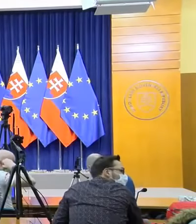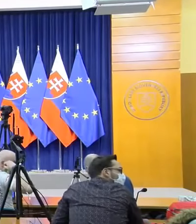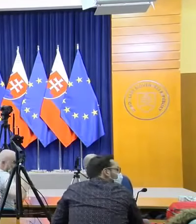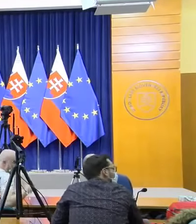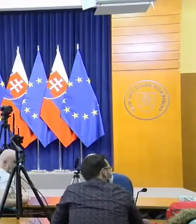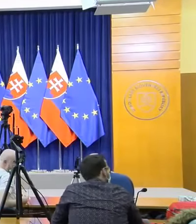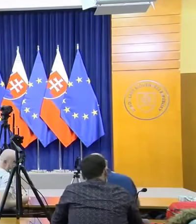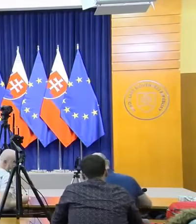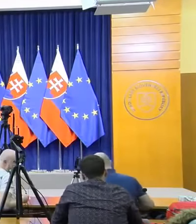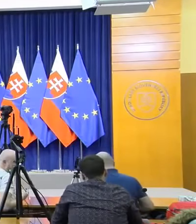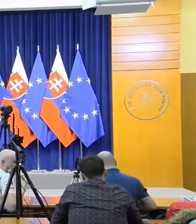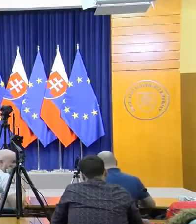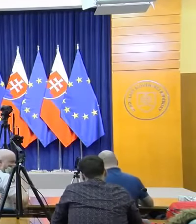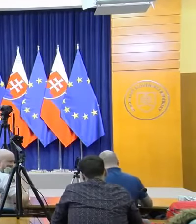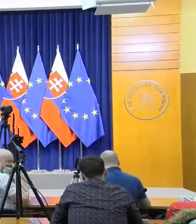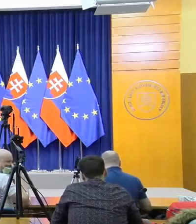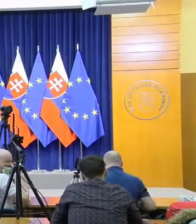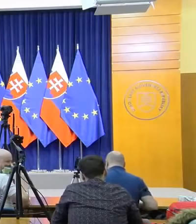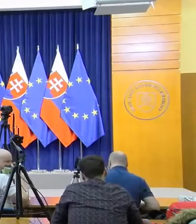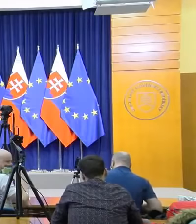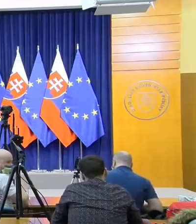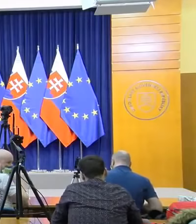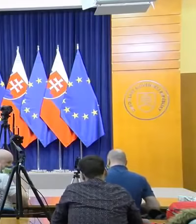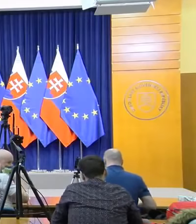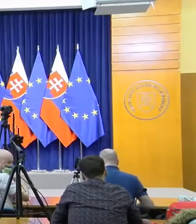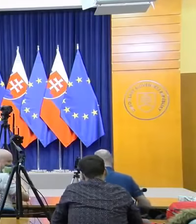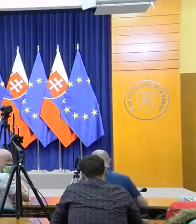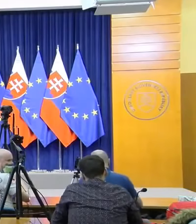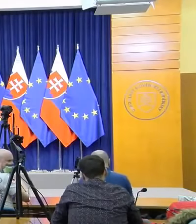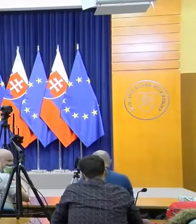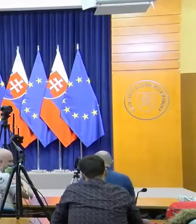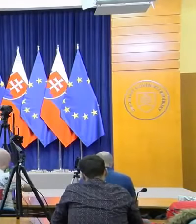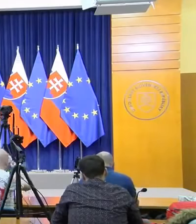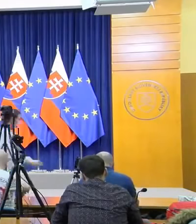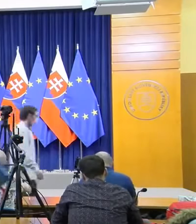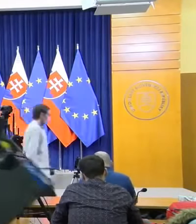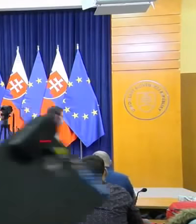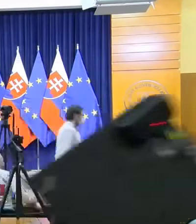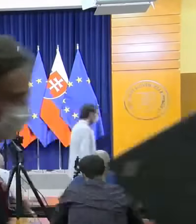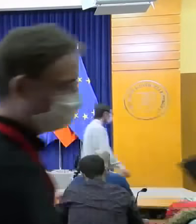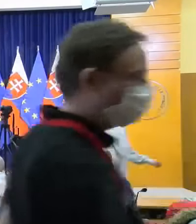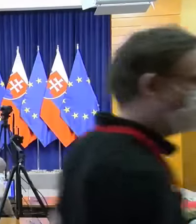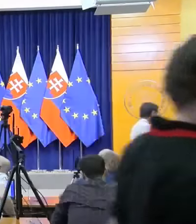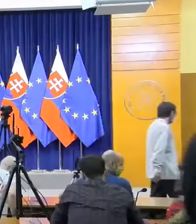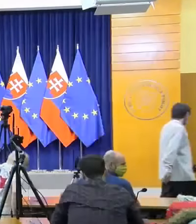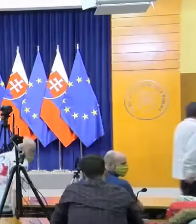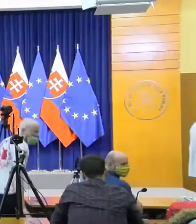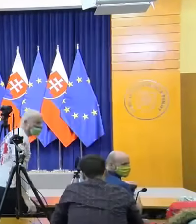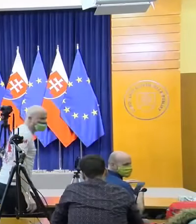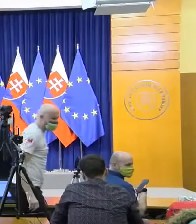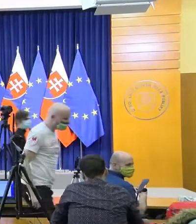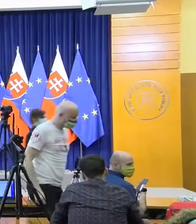Ča? Ča teraz? Ča? čo teraz? Ča? vám neviem za... ...porňu veľmi čo na to vláge.